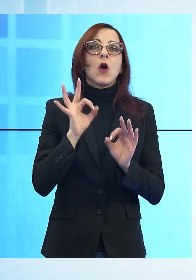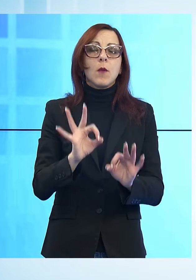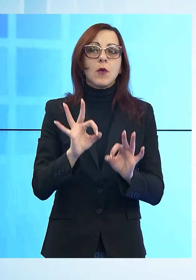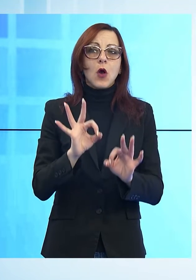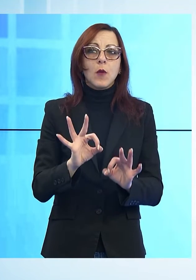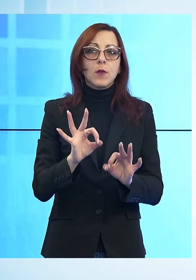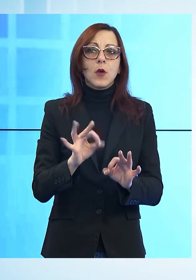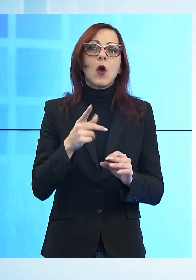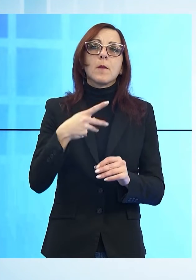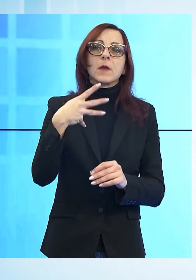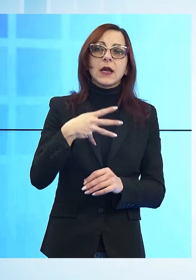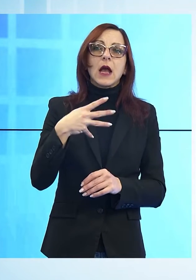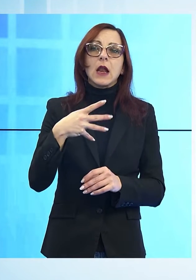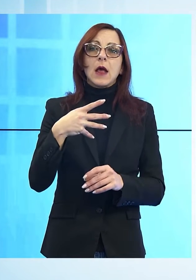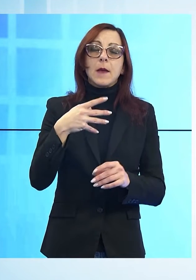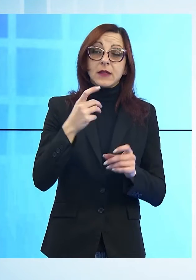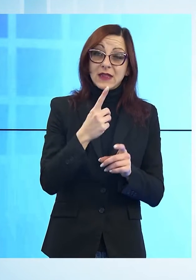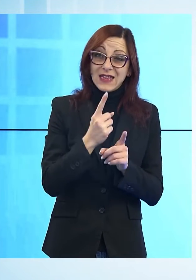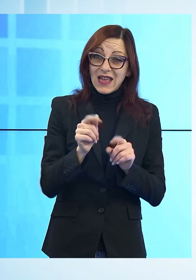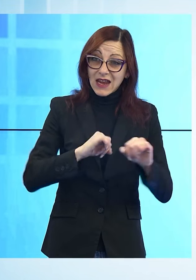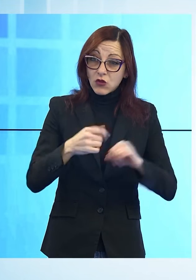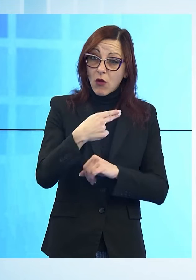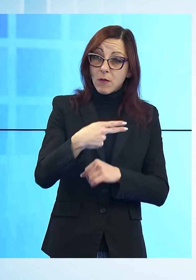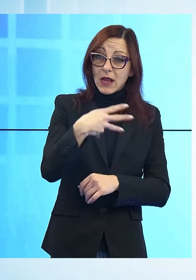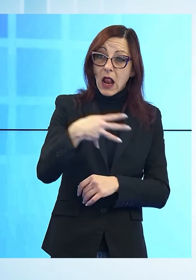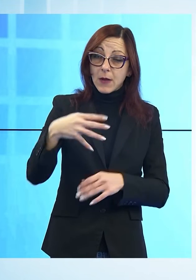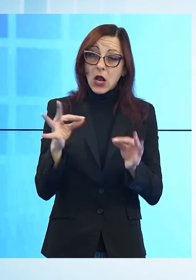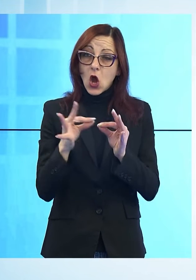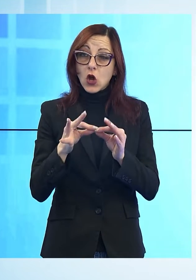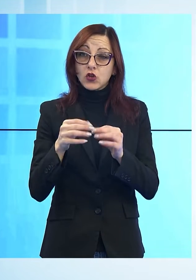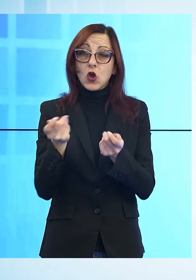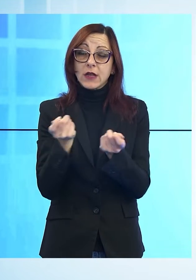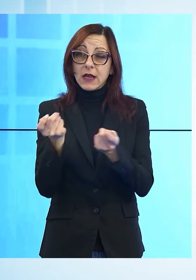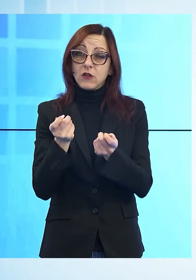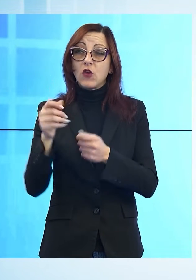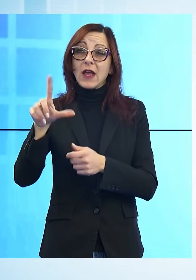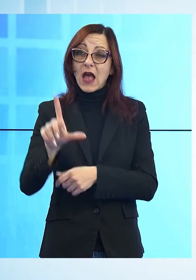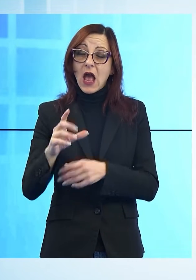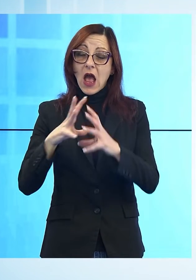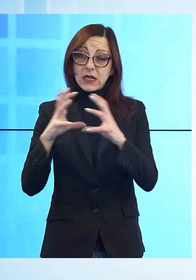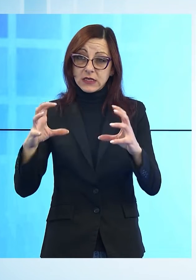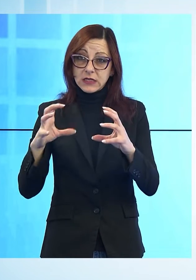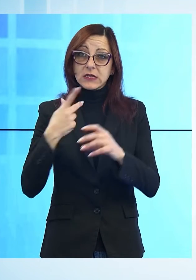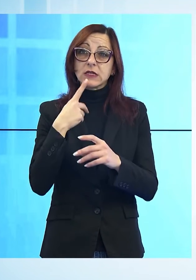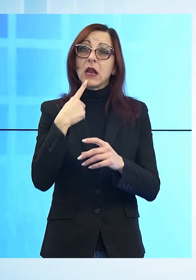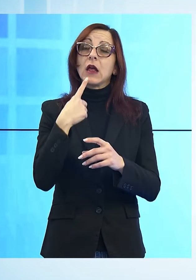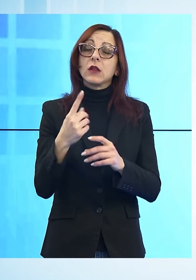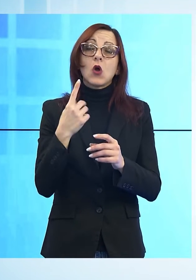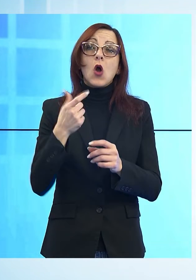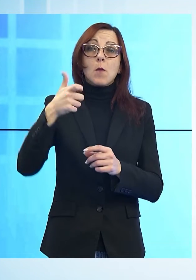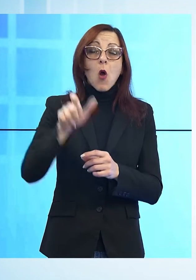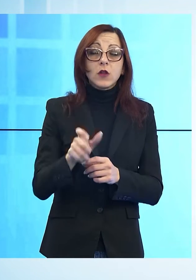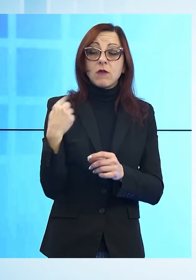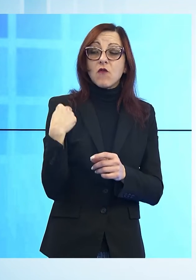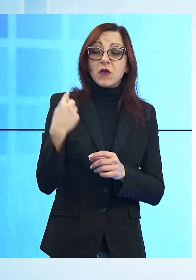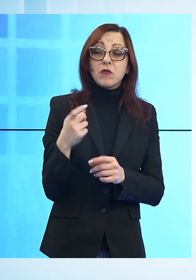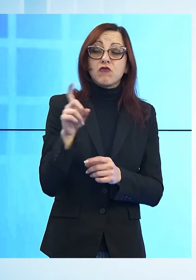Serchio Michela Maielli, in accordo con la direzione aziendale, considerato l'aumento di casi positivi registrati negli ultimi giorni in Valle